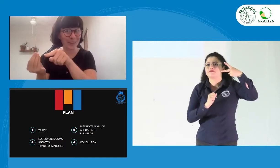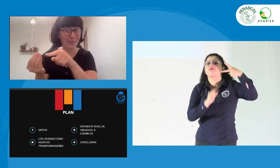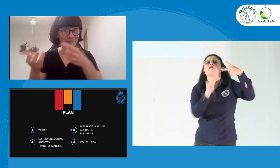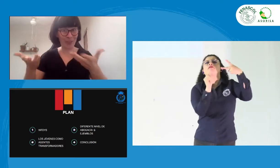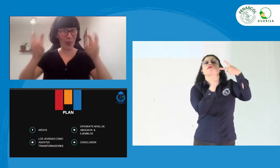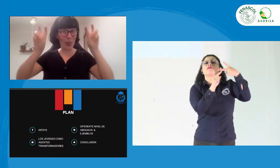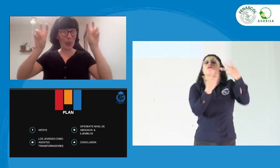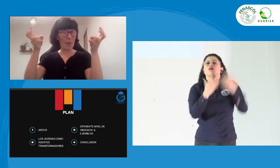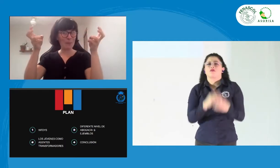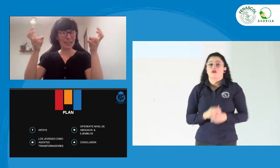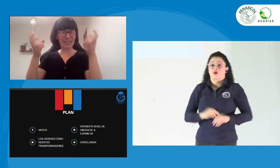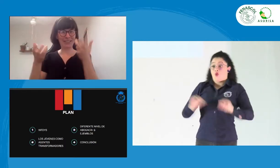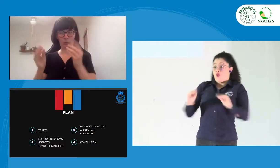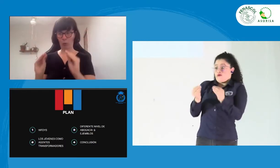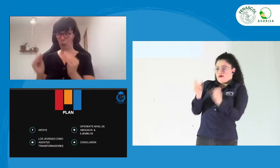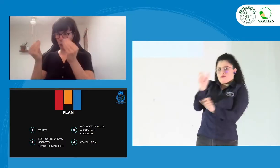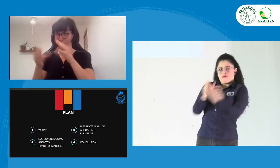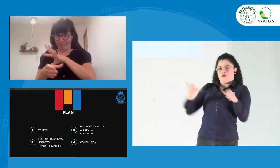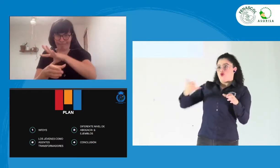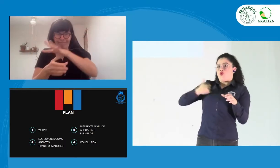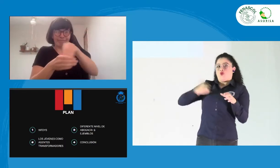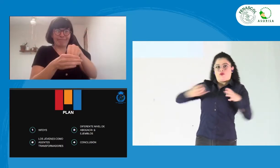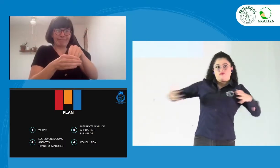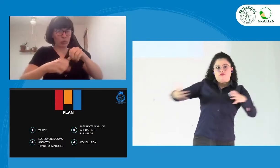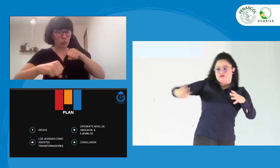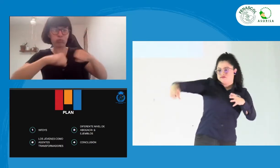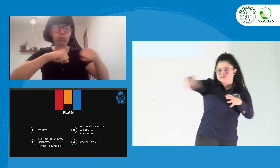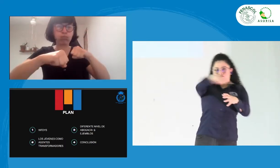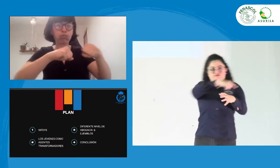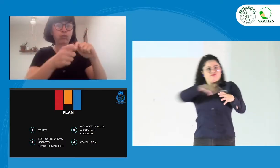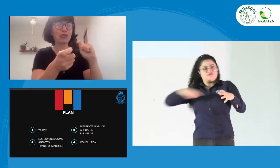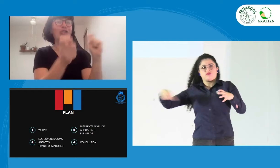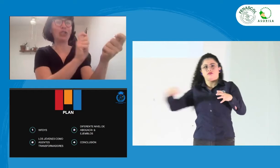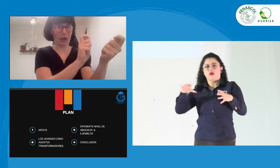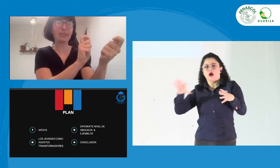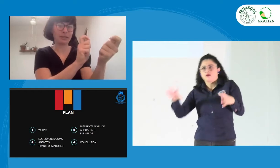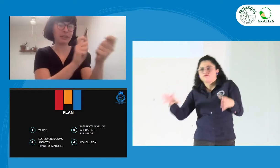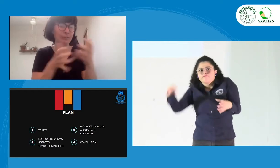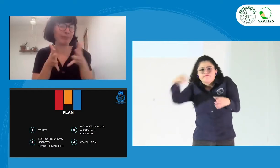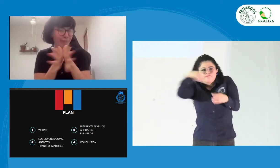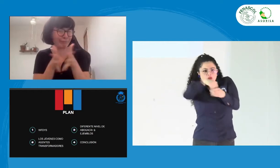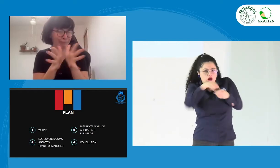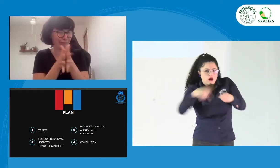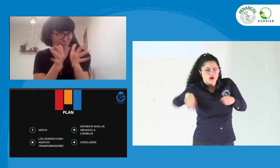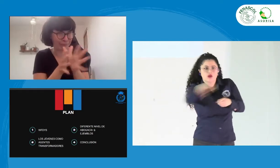Y vamos a hablar después de eso acerca de los jóvenes como agentes de transformación.